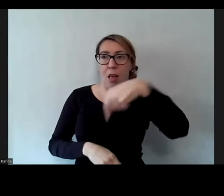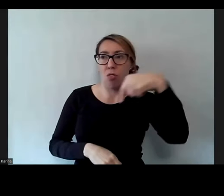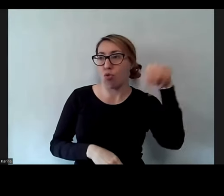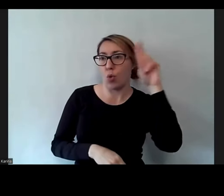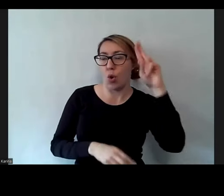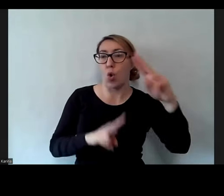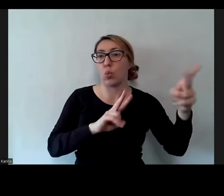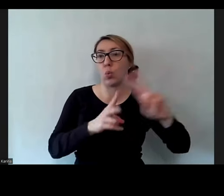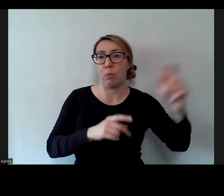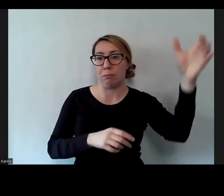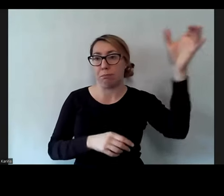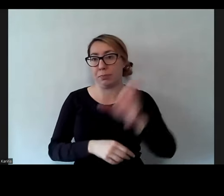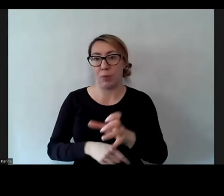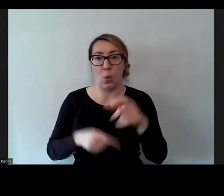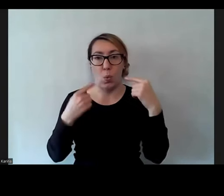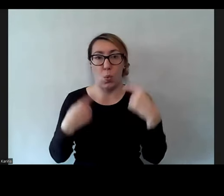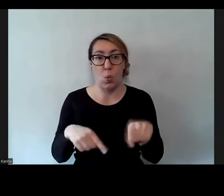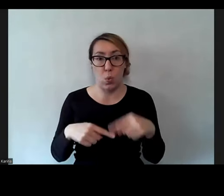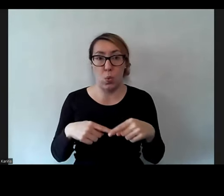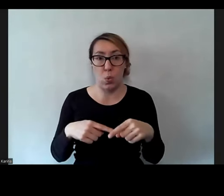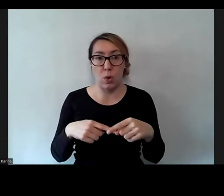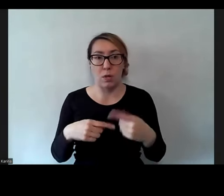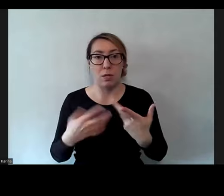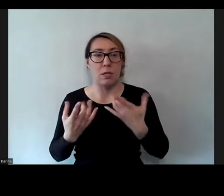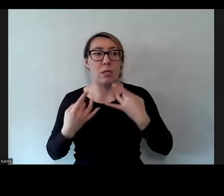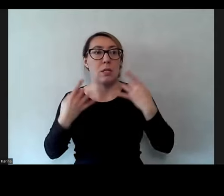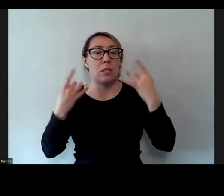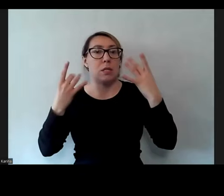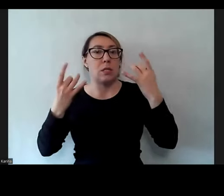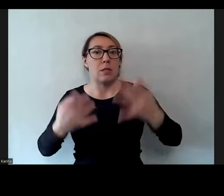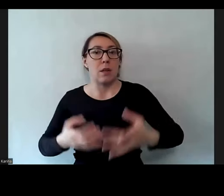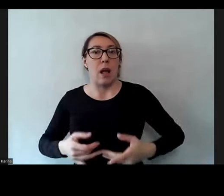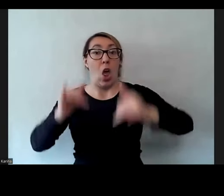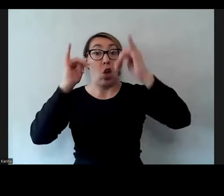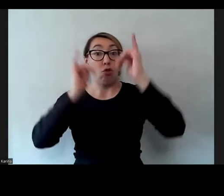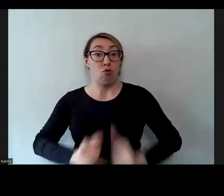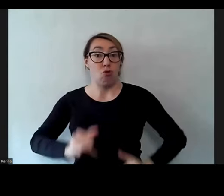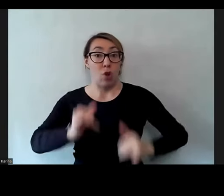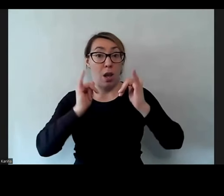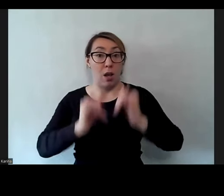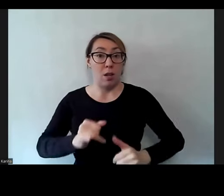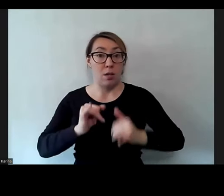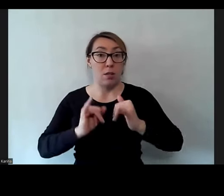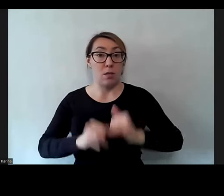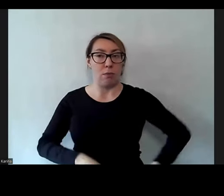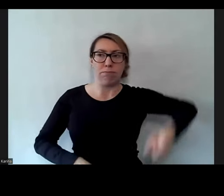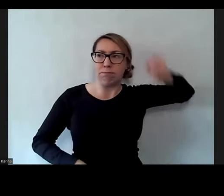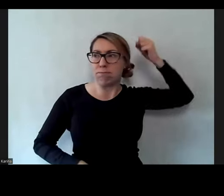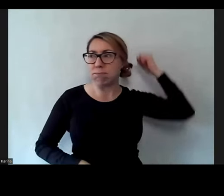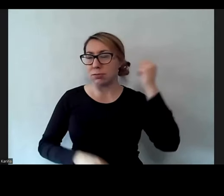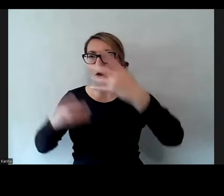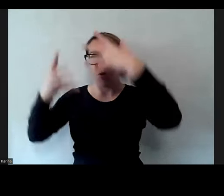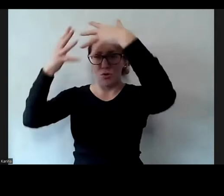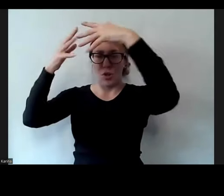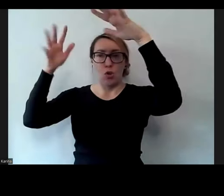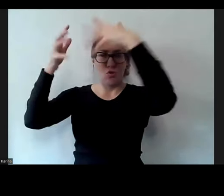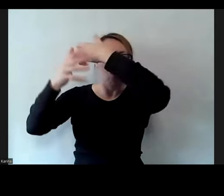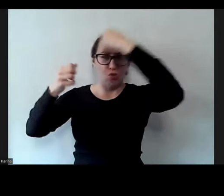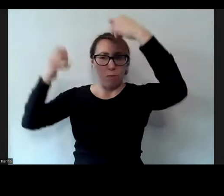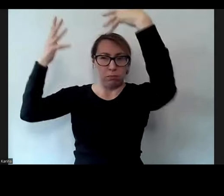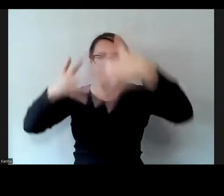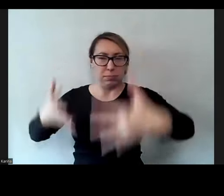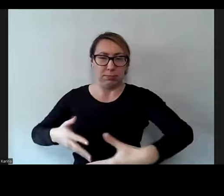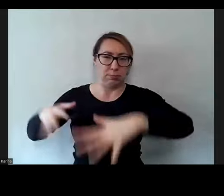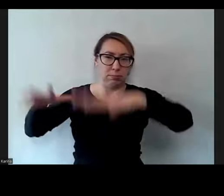Tłumacz nie dojechał. W pewnym momencie z frustracji rzucił krzesłem w szybę, zbił tą szybę, strażnicy użyli